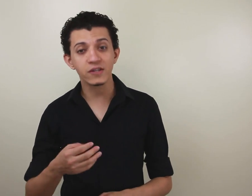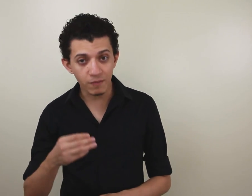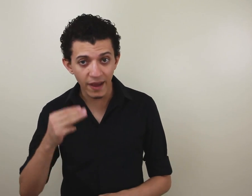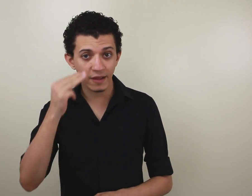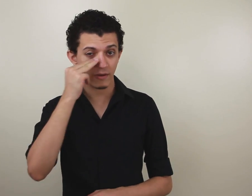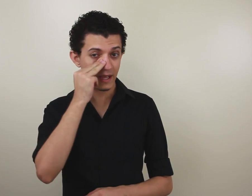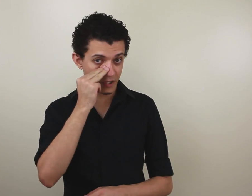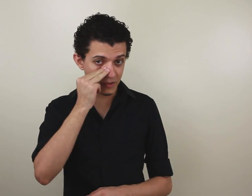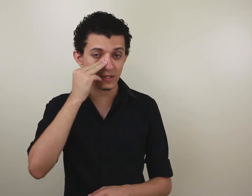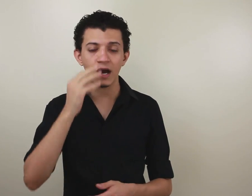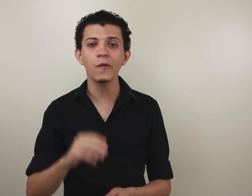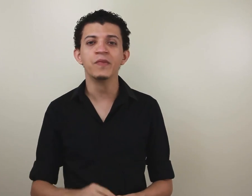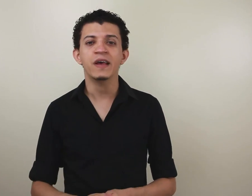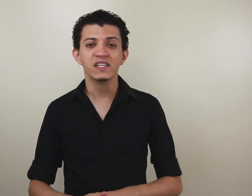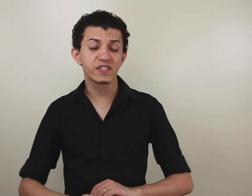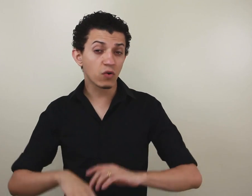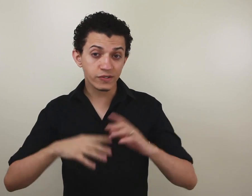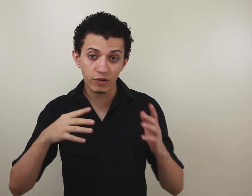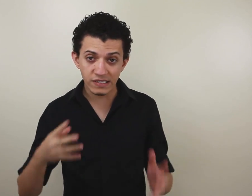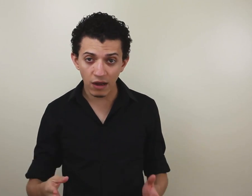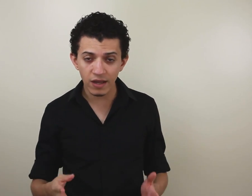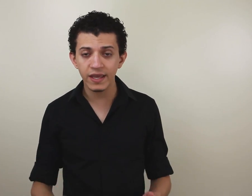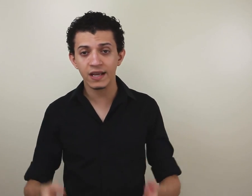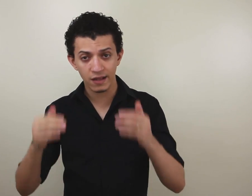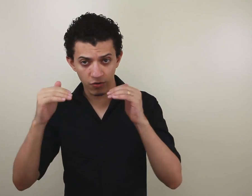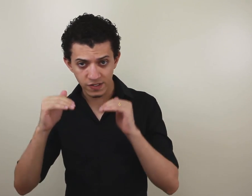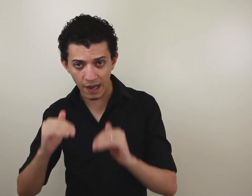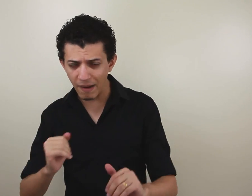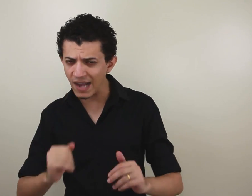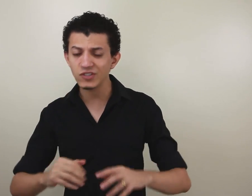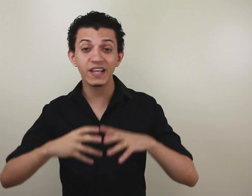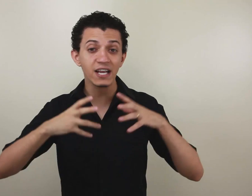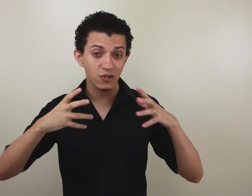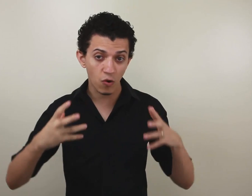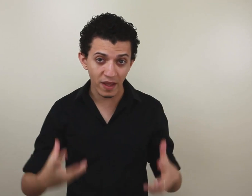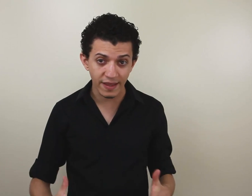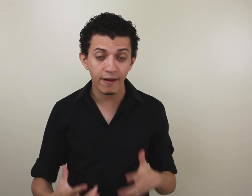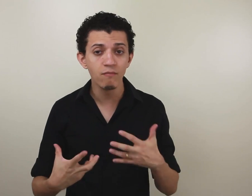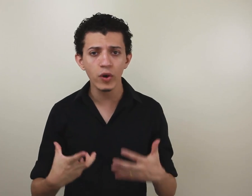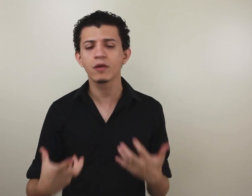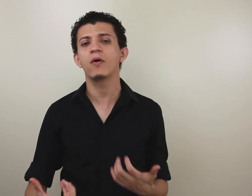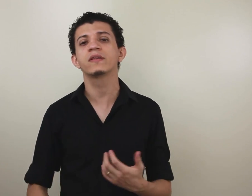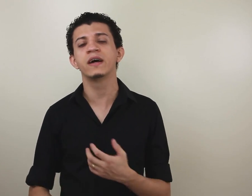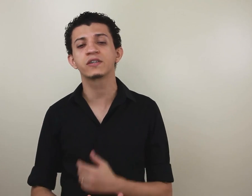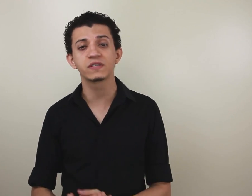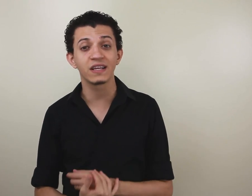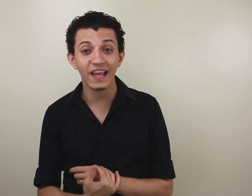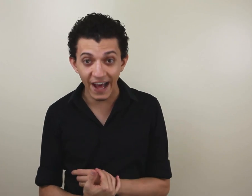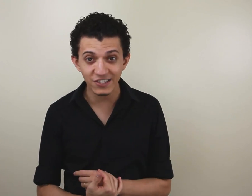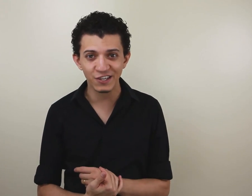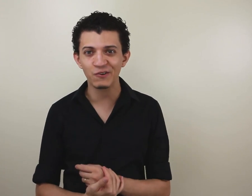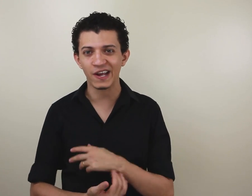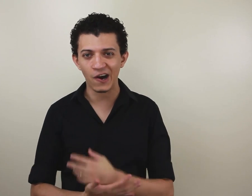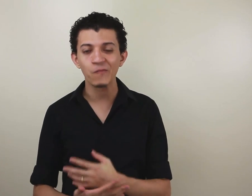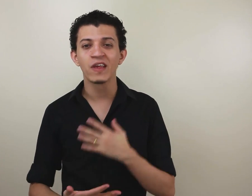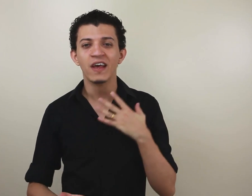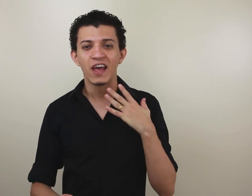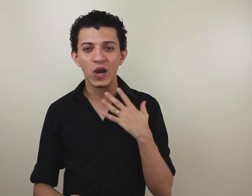Marcos Barreto, esse é o meu sinal. Se você gostou dessa aula aqui, clique em gostei abaixo, deixe seu comentário, é muito importante que você interage aqui no canal. Eu